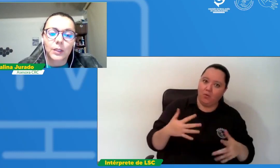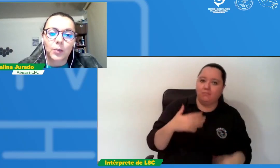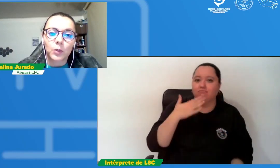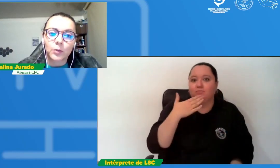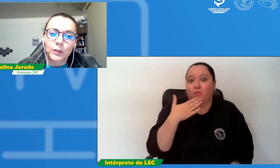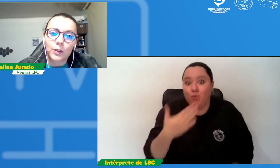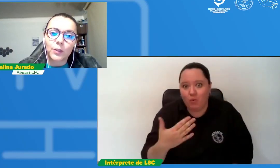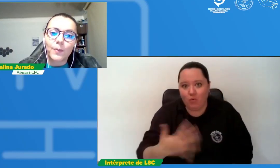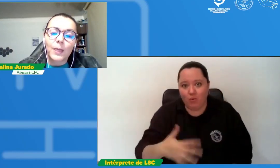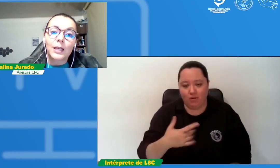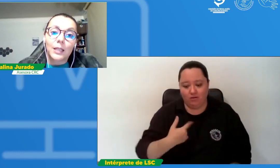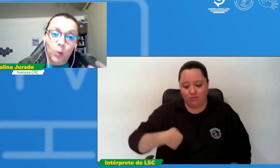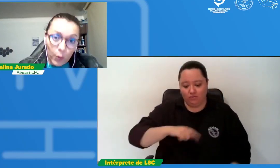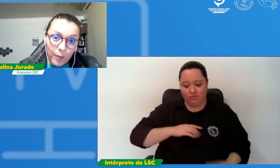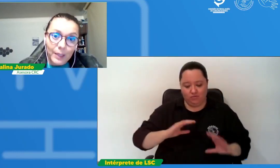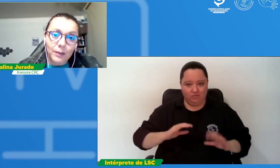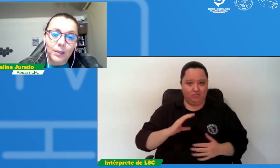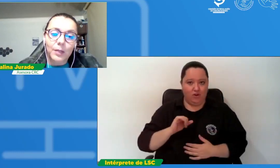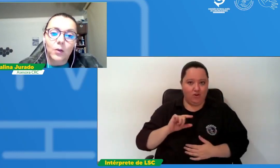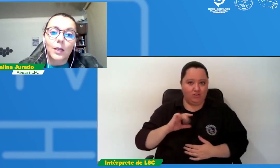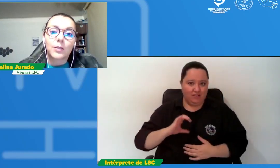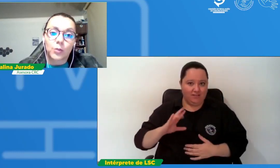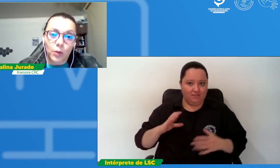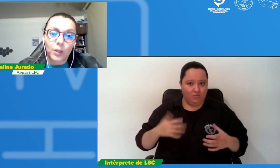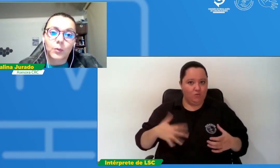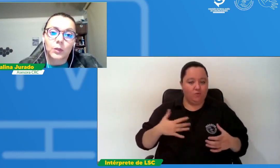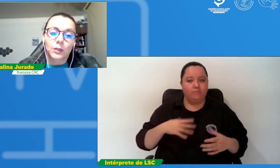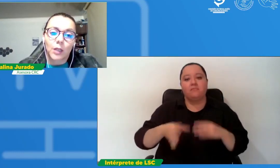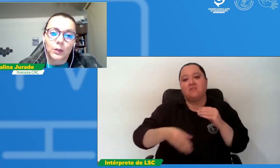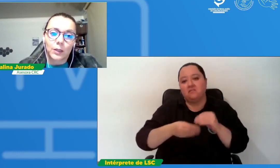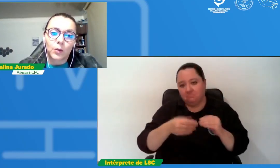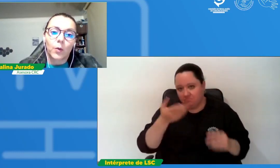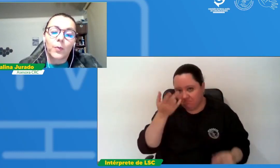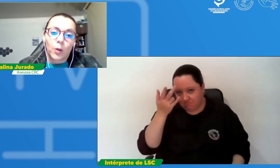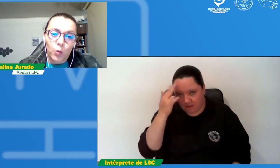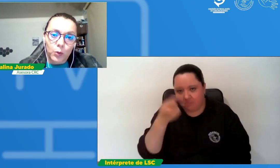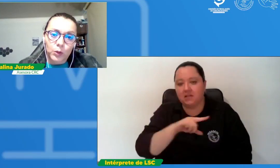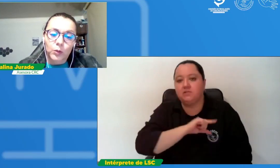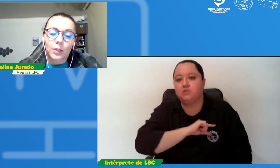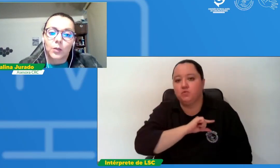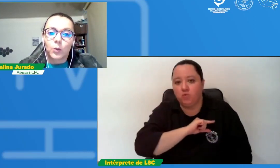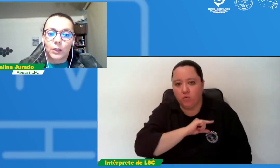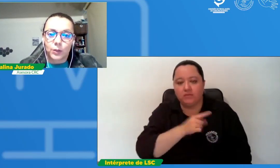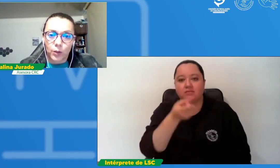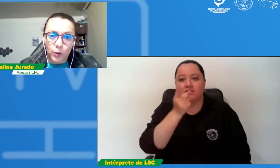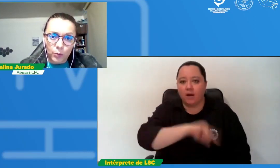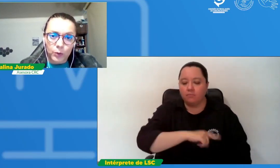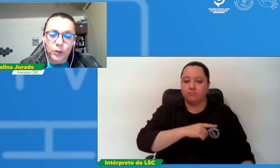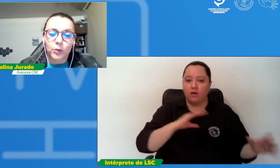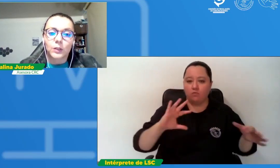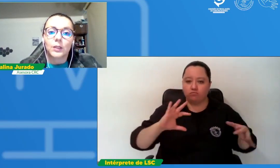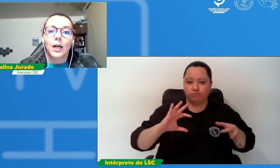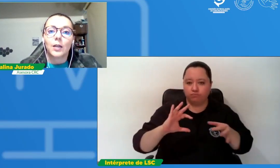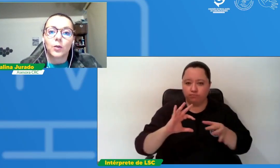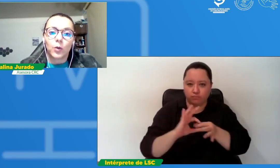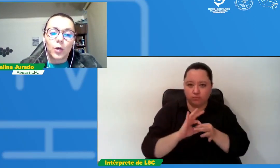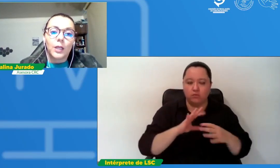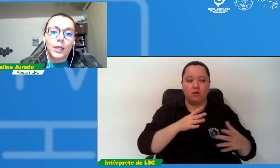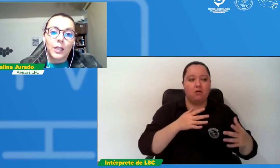como comisión obviamente también con el INSOR hemos estado haciendo un proceso de articulación un proceso de diálogo y